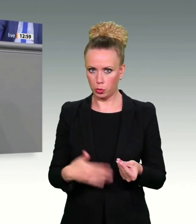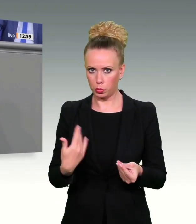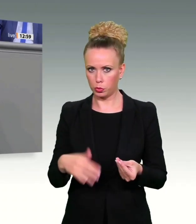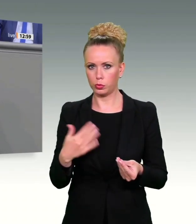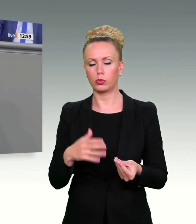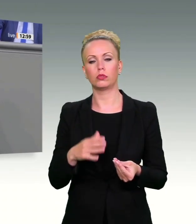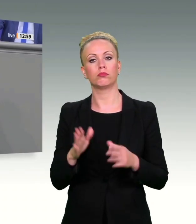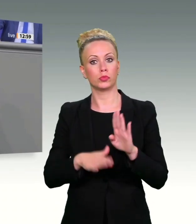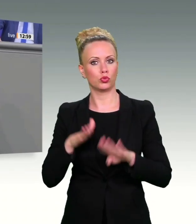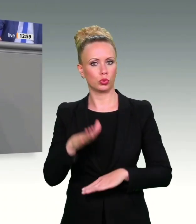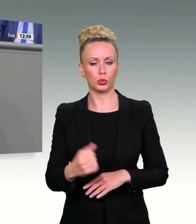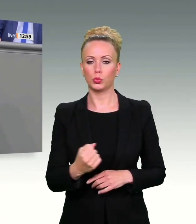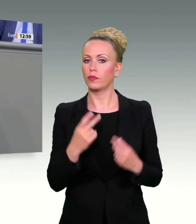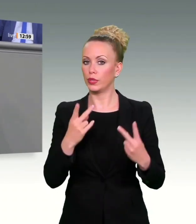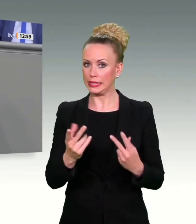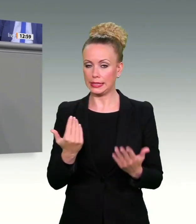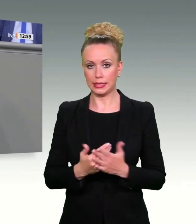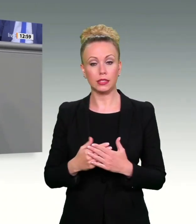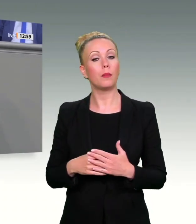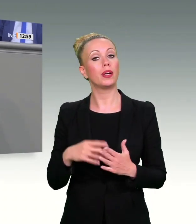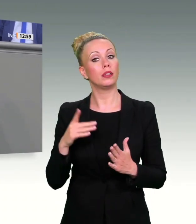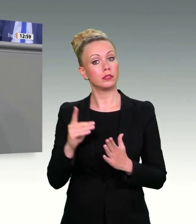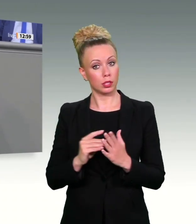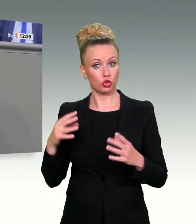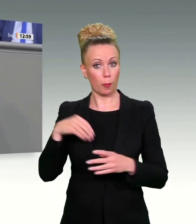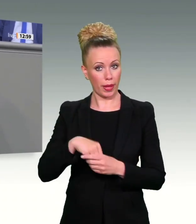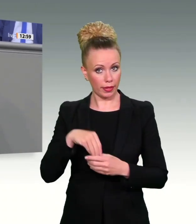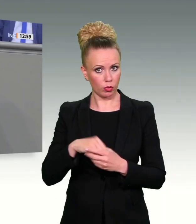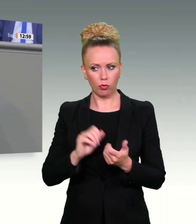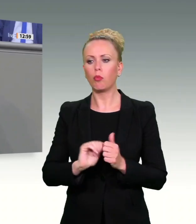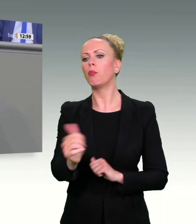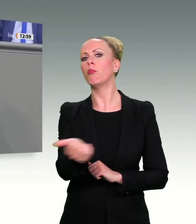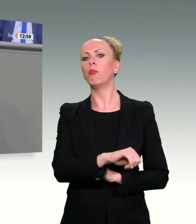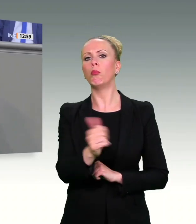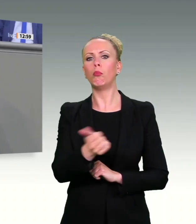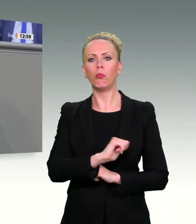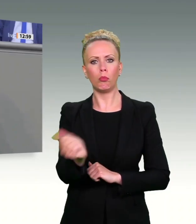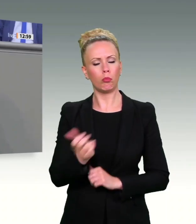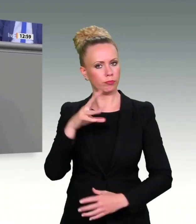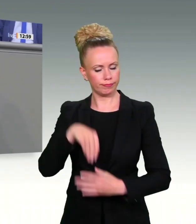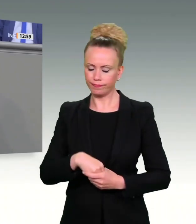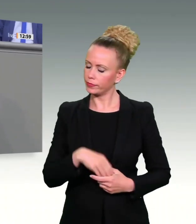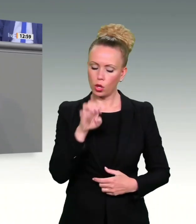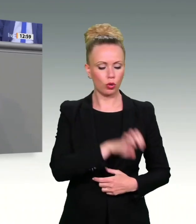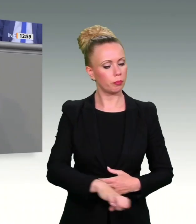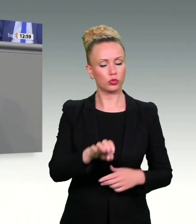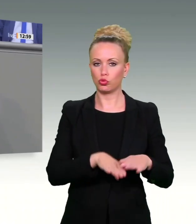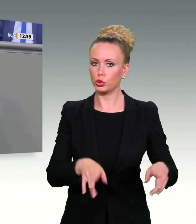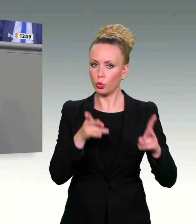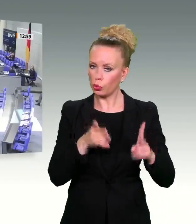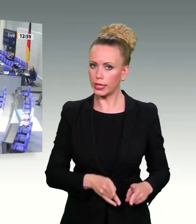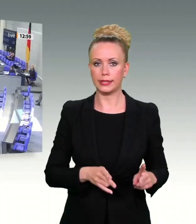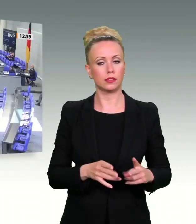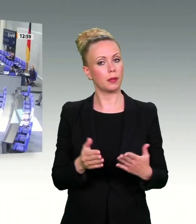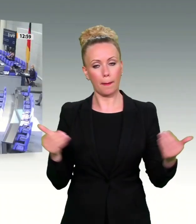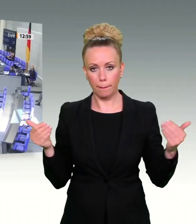Vorratsdatenspeicherung ist mit europäischen Grundrechten unvereinbar. Das zeigt noch einmal, eine Massenüberwachung, bei